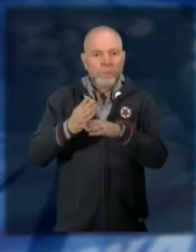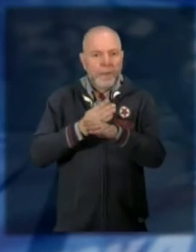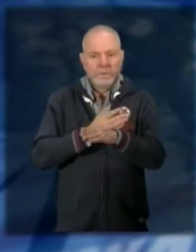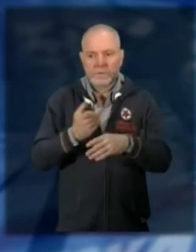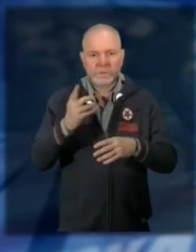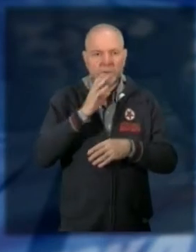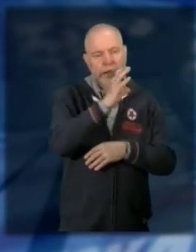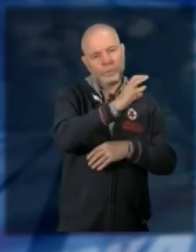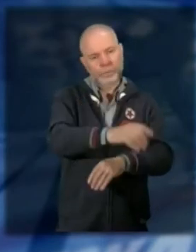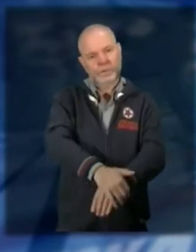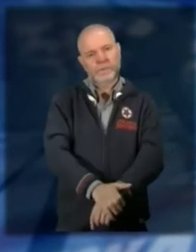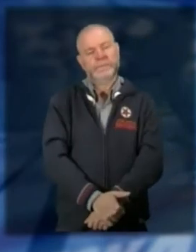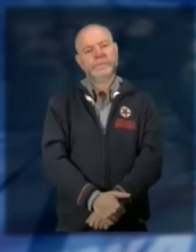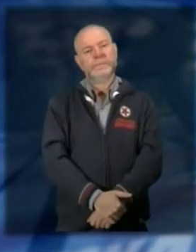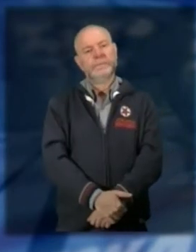custodito